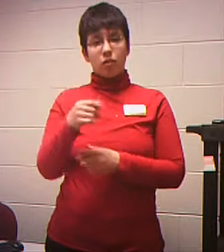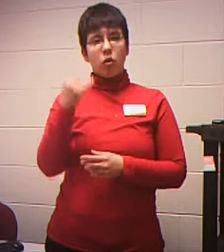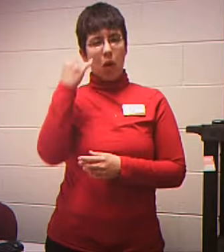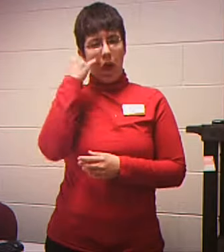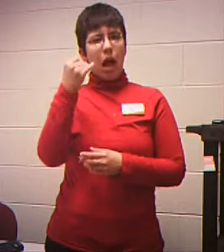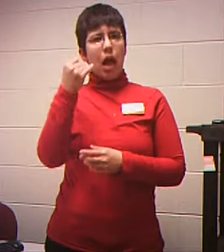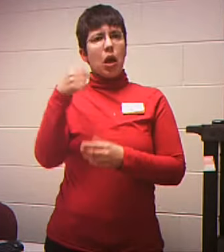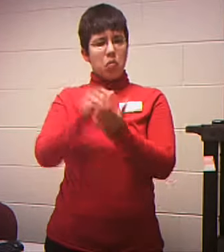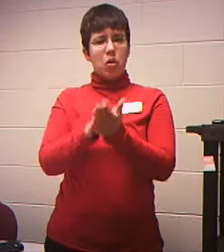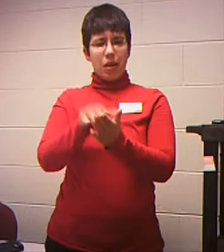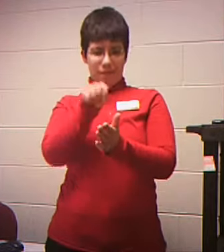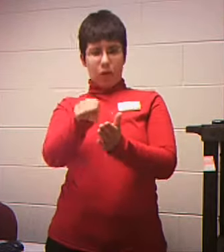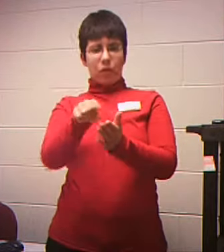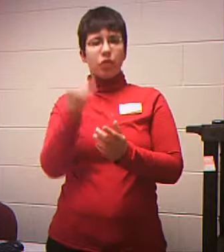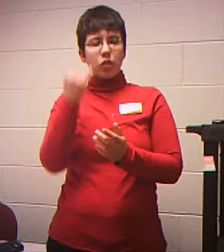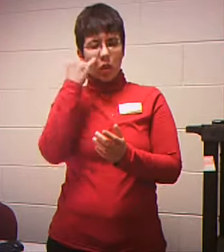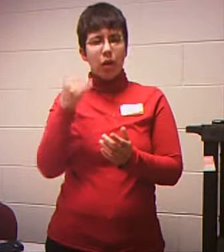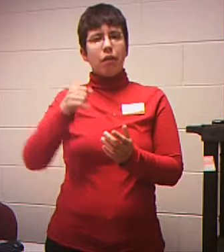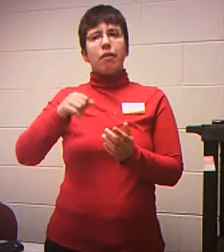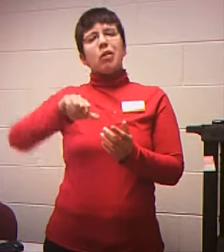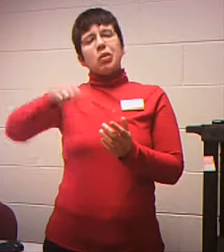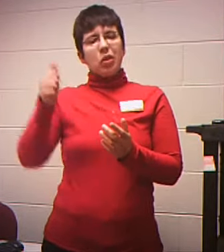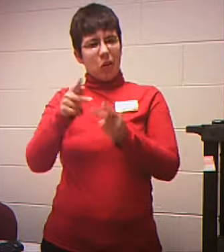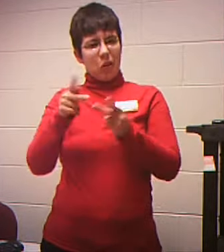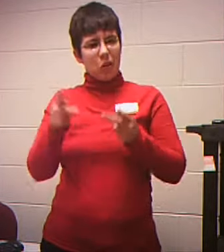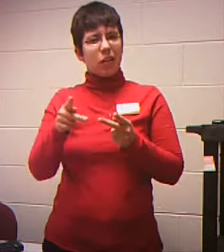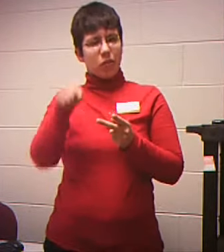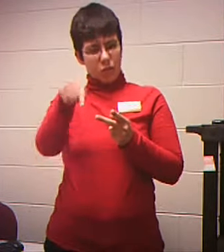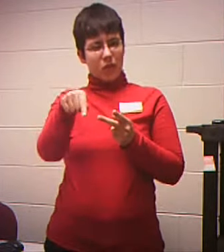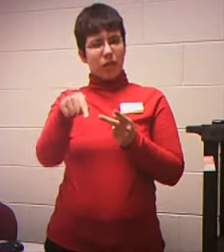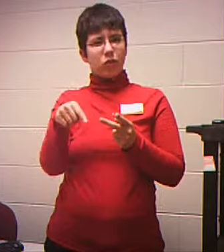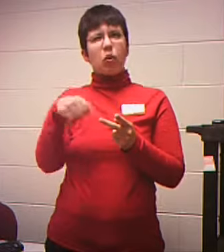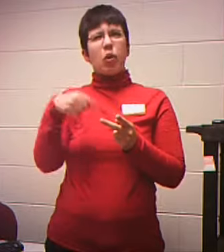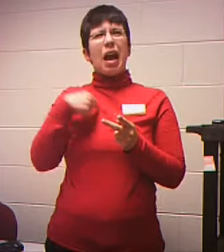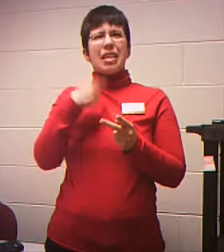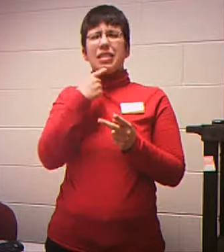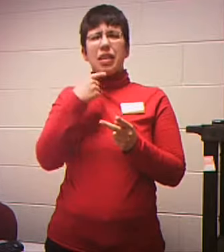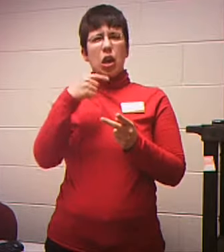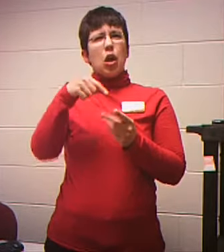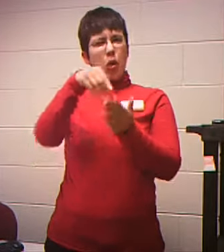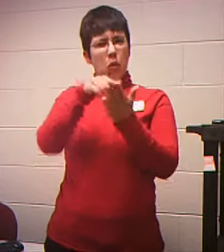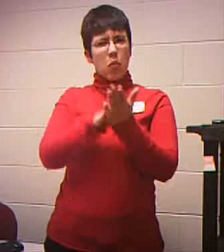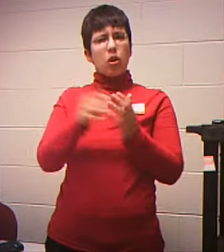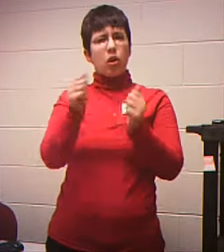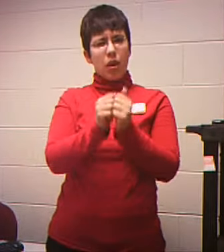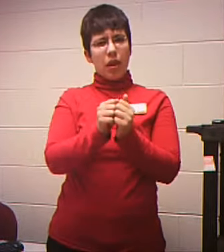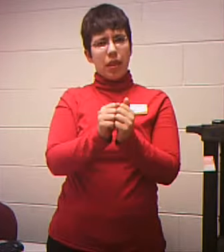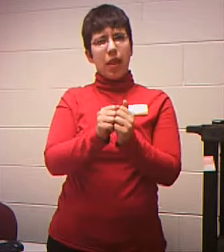that you Could put it But it's probably A little bit better To put it here So that you Have an account Number If you own Individual stocks Then you